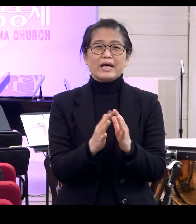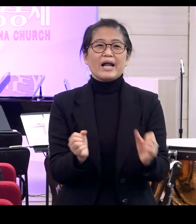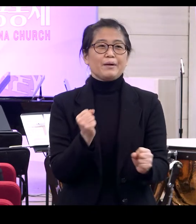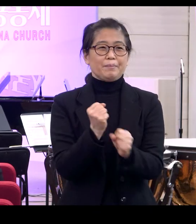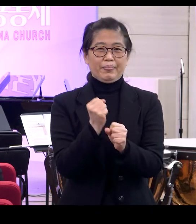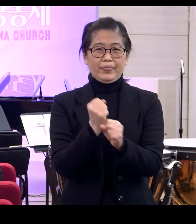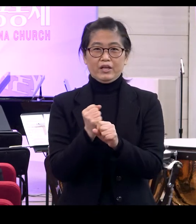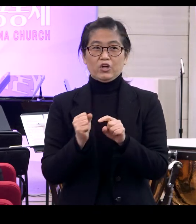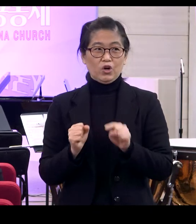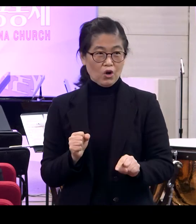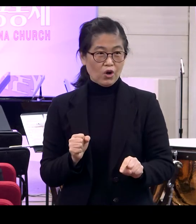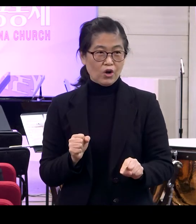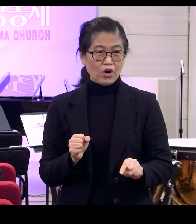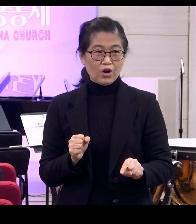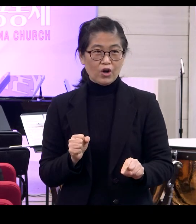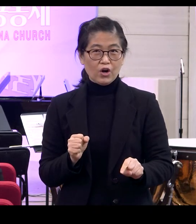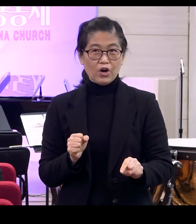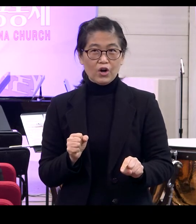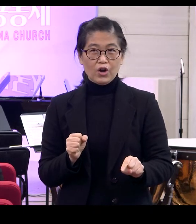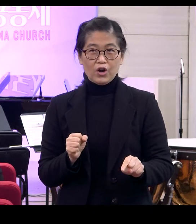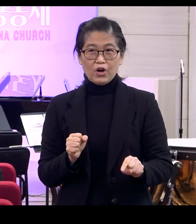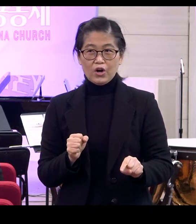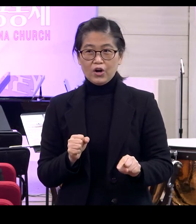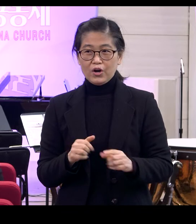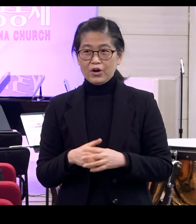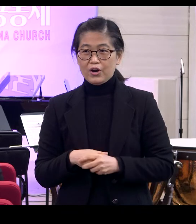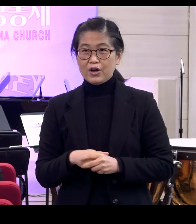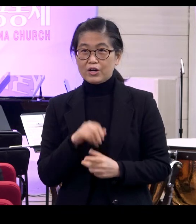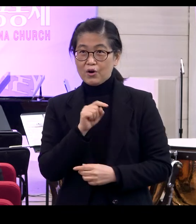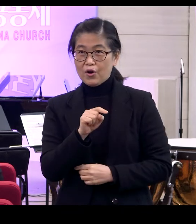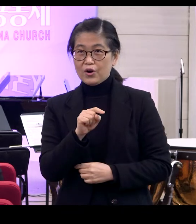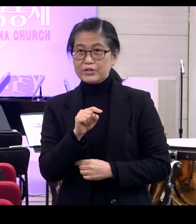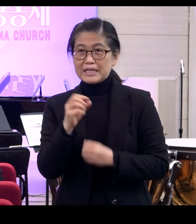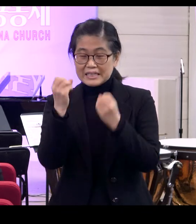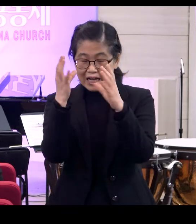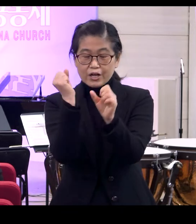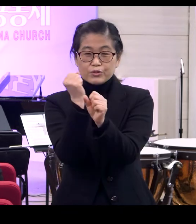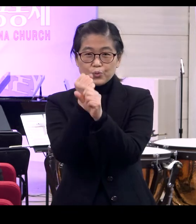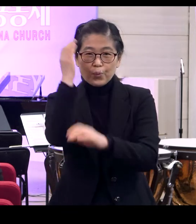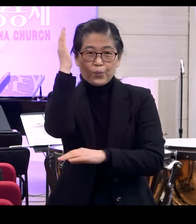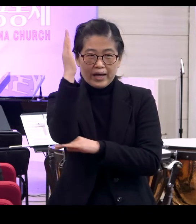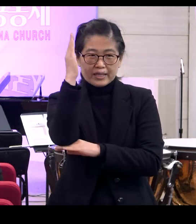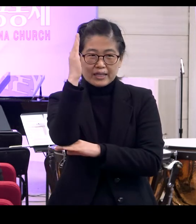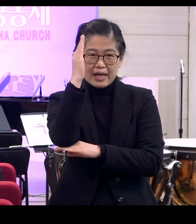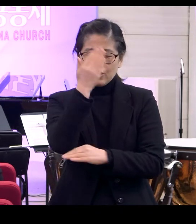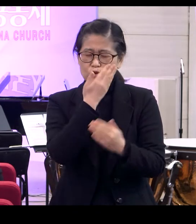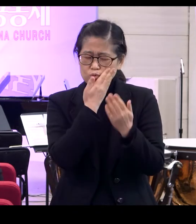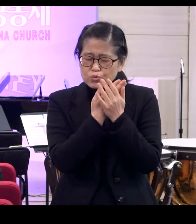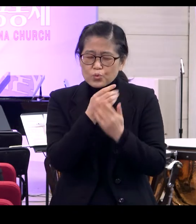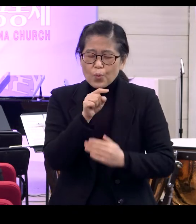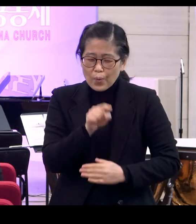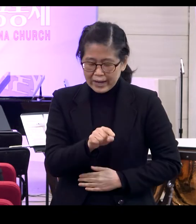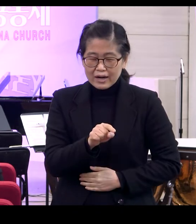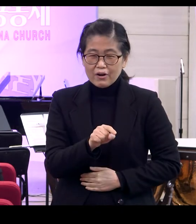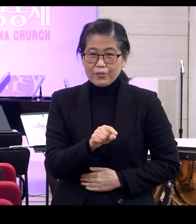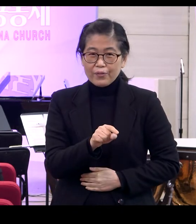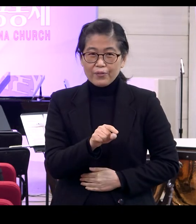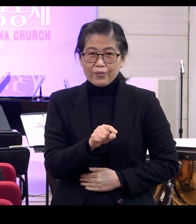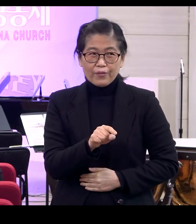창조하신 것 바로 그것이다 그것이 창조 이야기의 핵심이고 절정이다 자